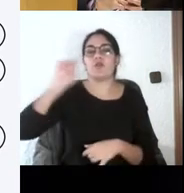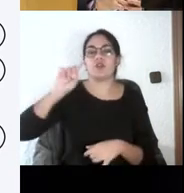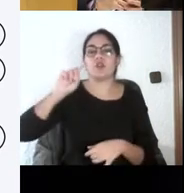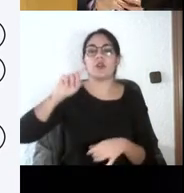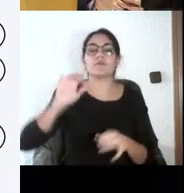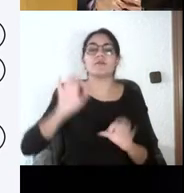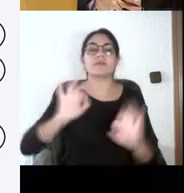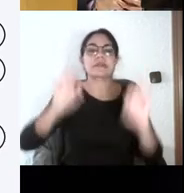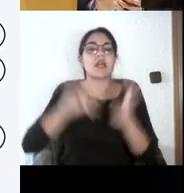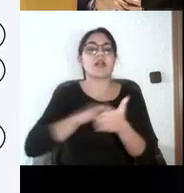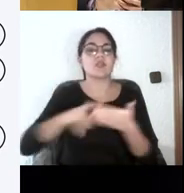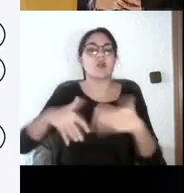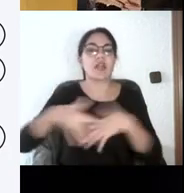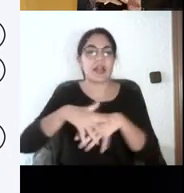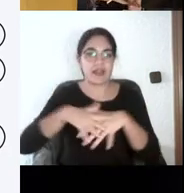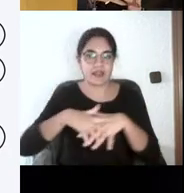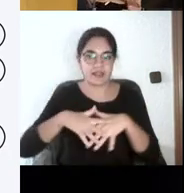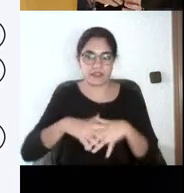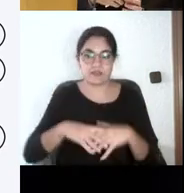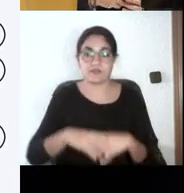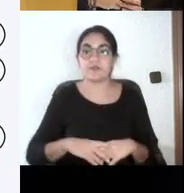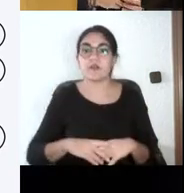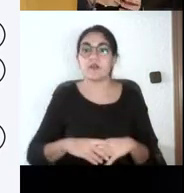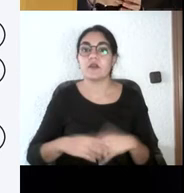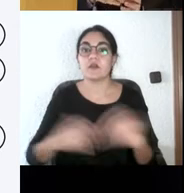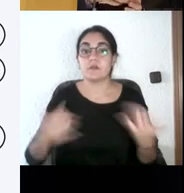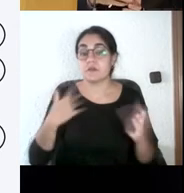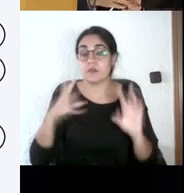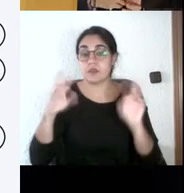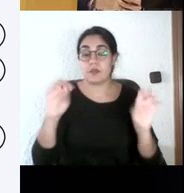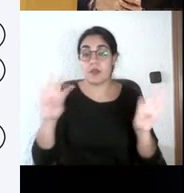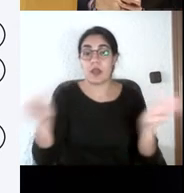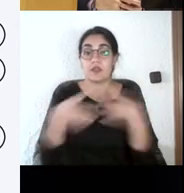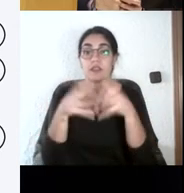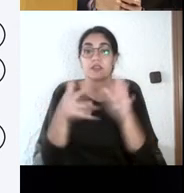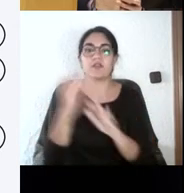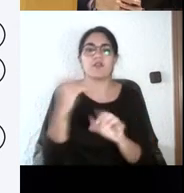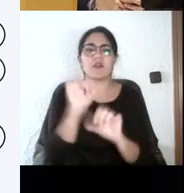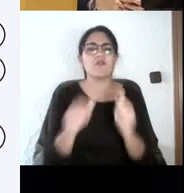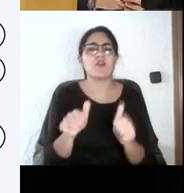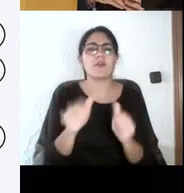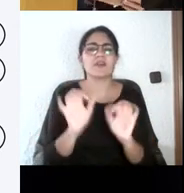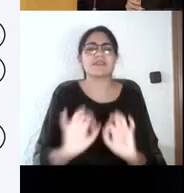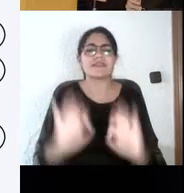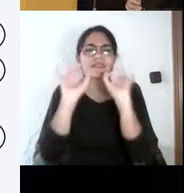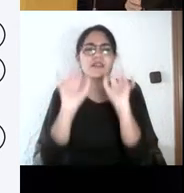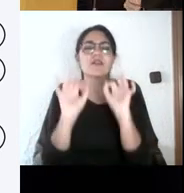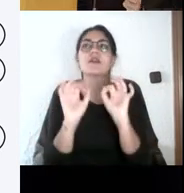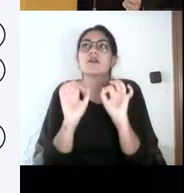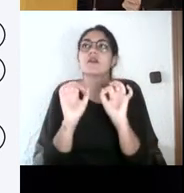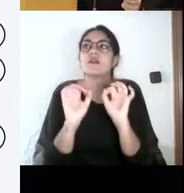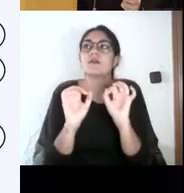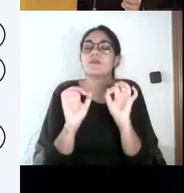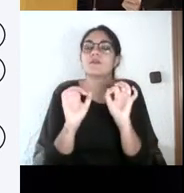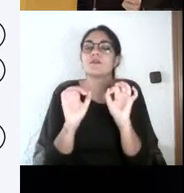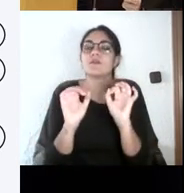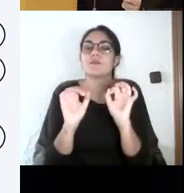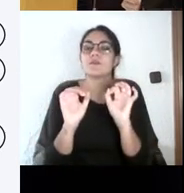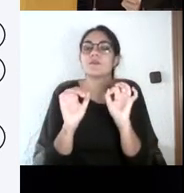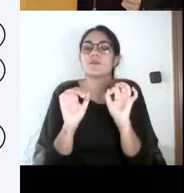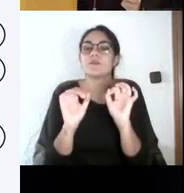y entonces los paquetes que van por Internet tienen un formato determinado y siguen una serie de